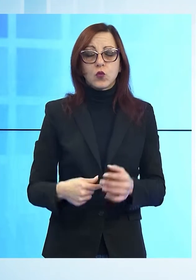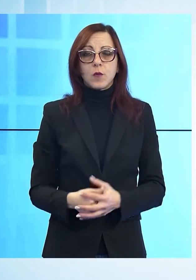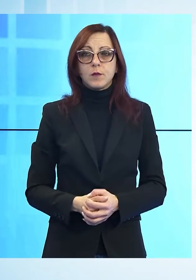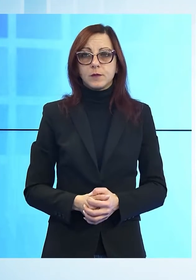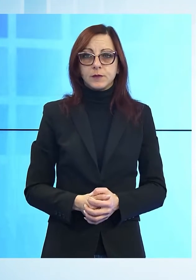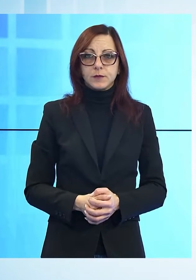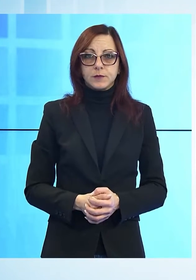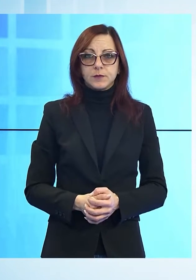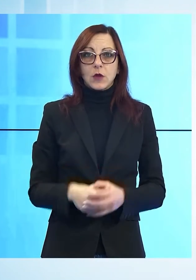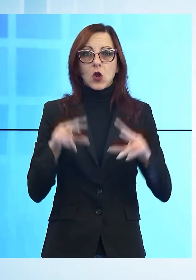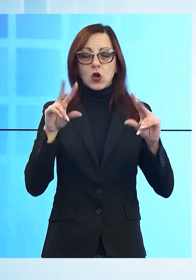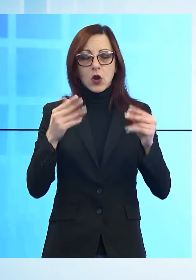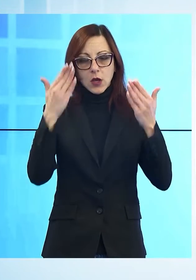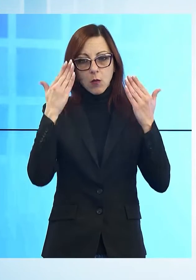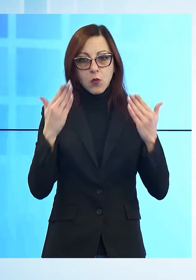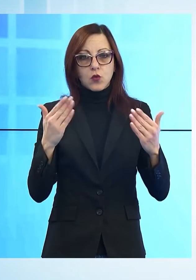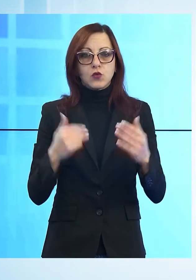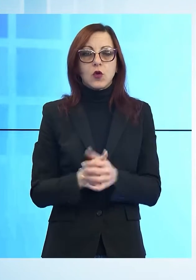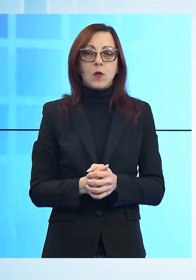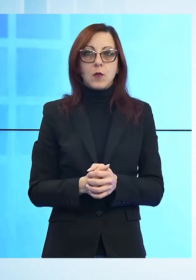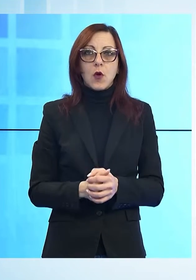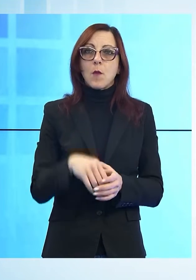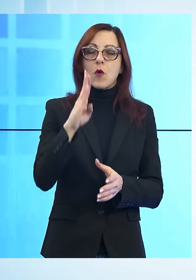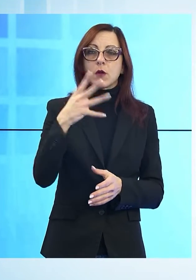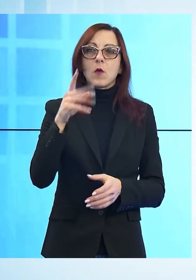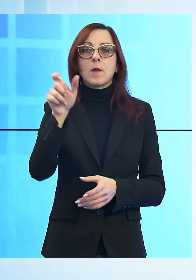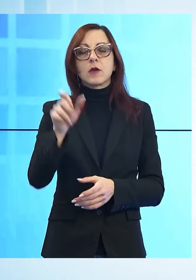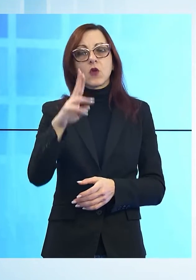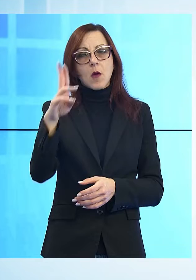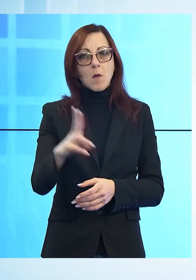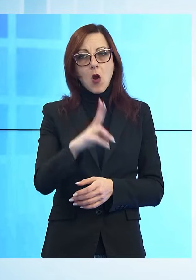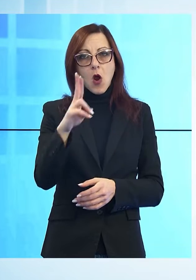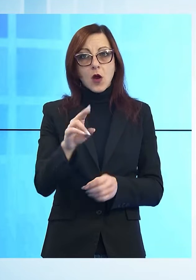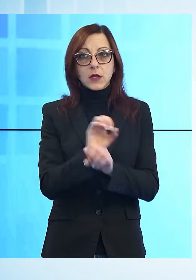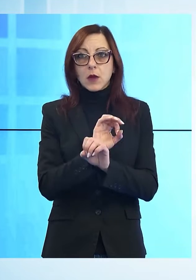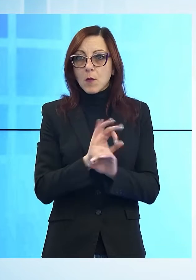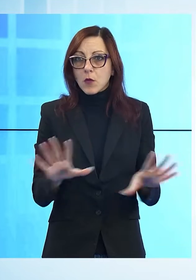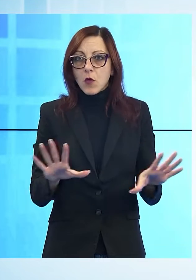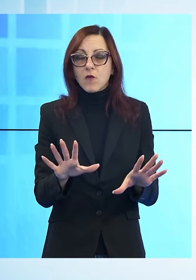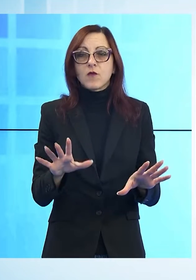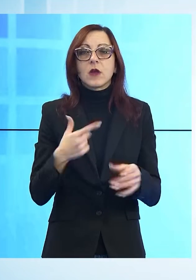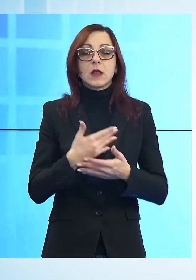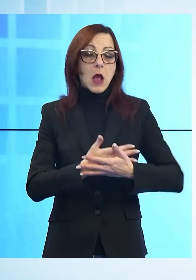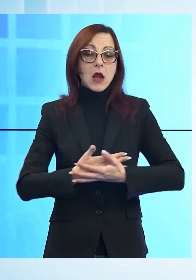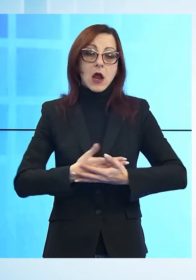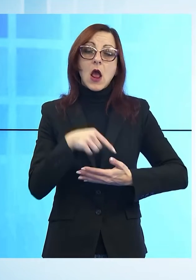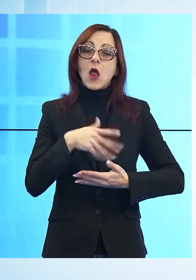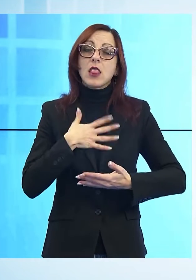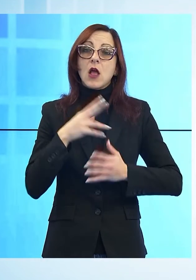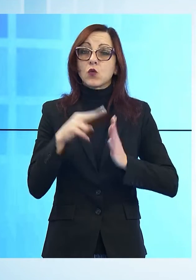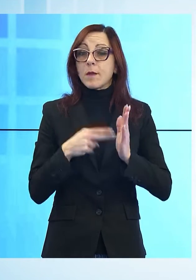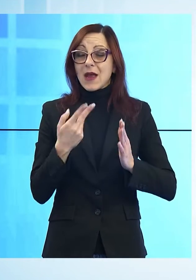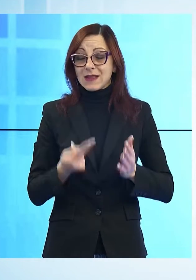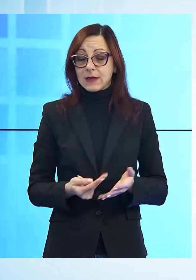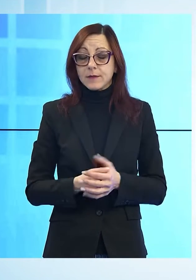Ancora la cronaca purtroppo. Lutto a Borgo Ammozzano per la morte improvvisa di un neonato di neanche due mesi di età.